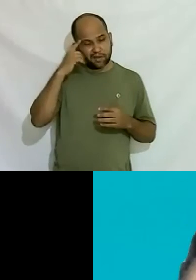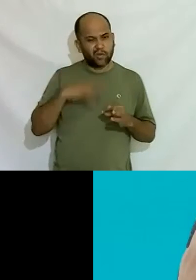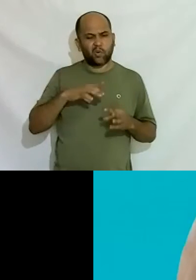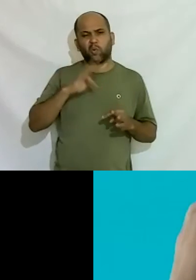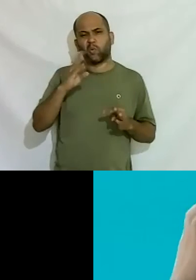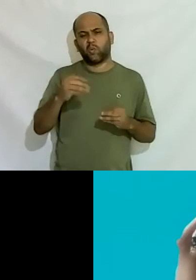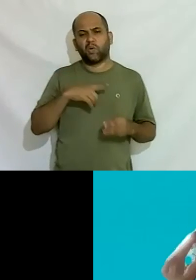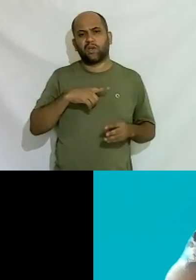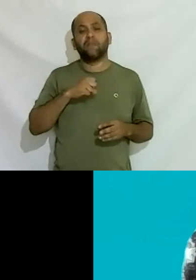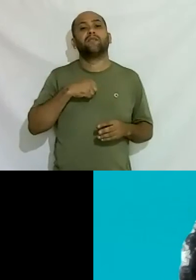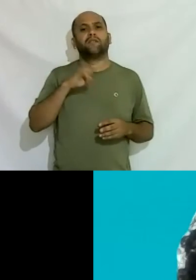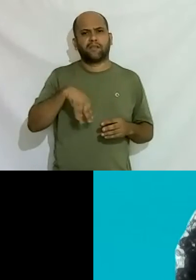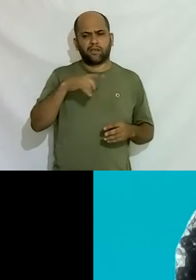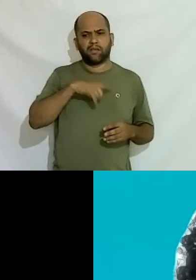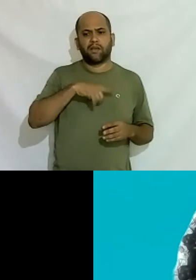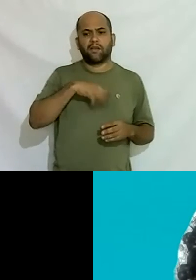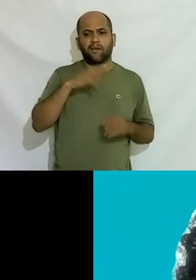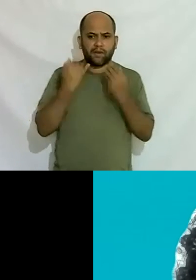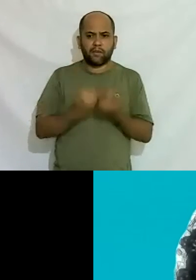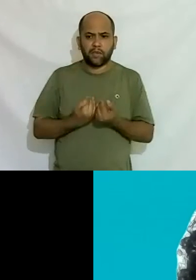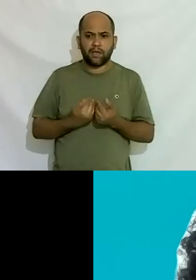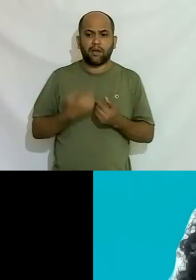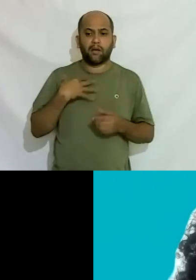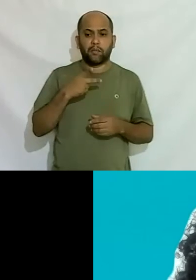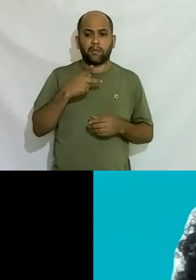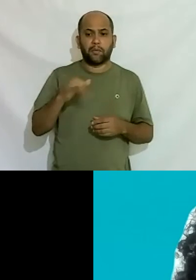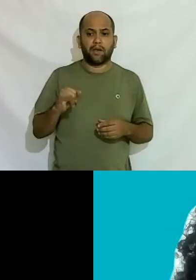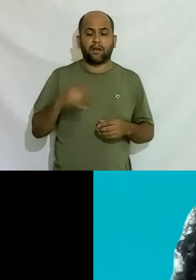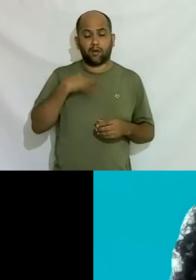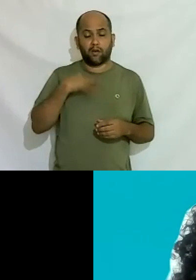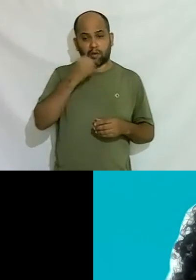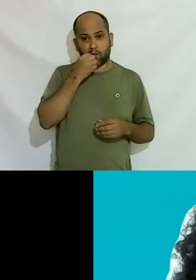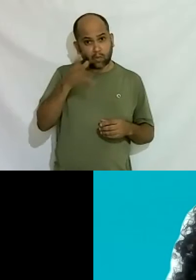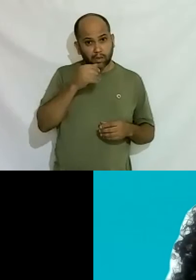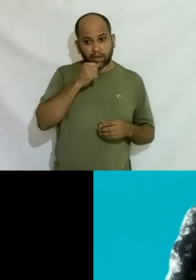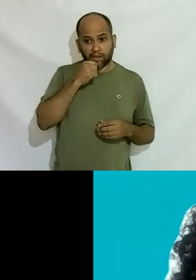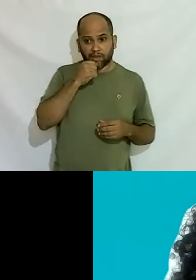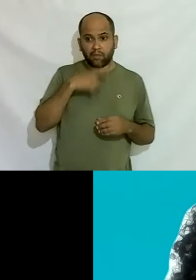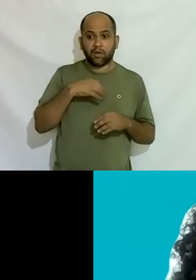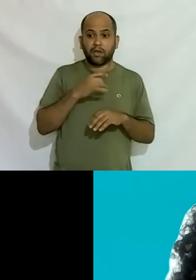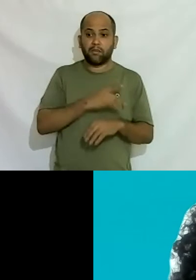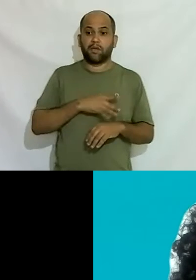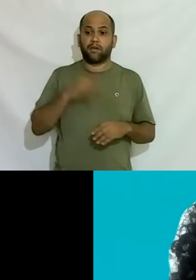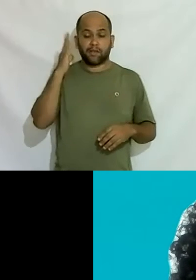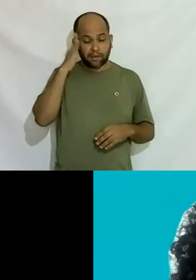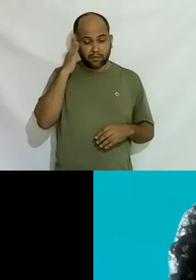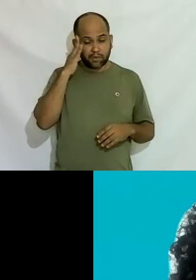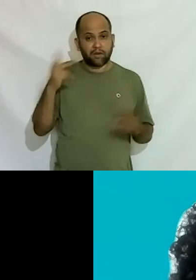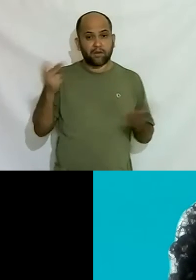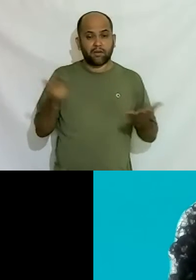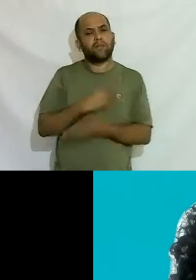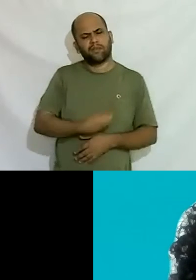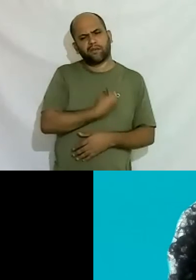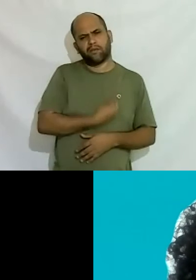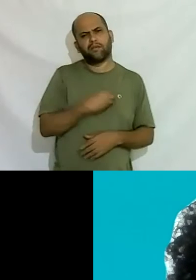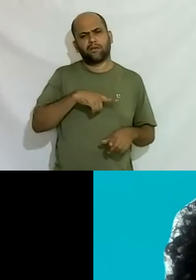acho que sim tem família como meu pai não seja não ponte né porque seria ele moria de medo ele sabia o que ia passar então existe isso